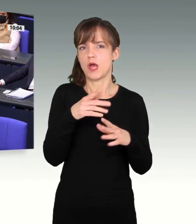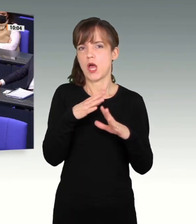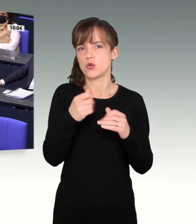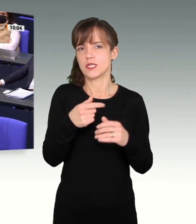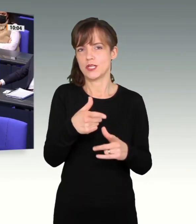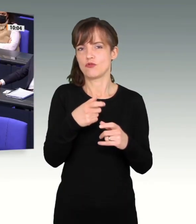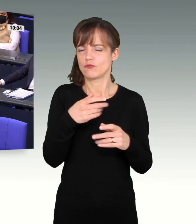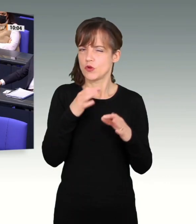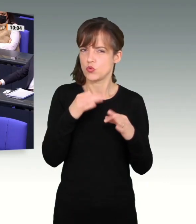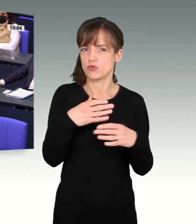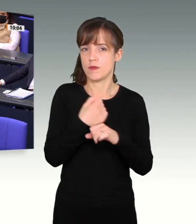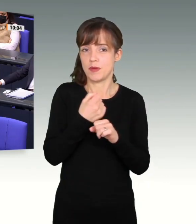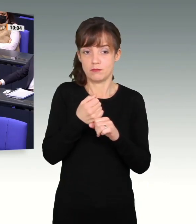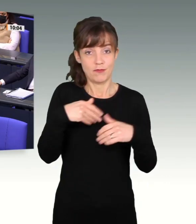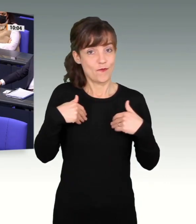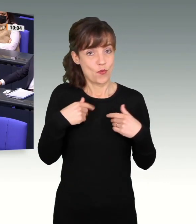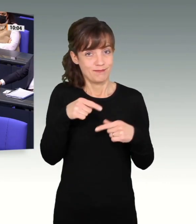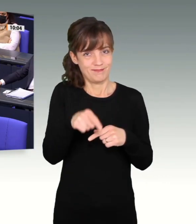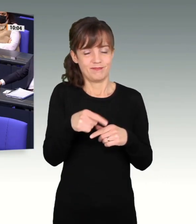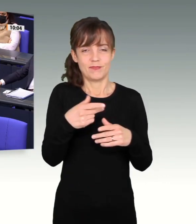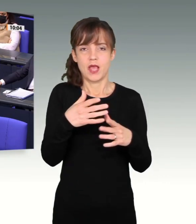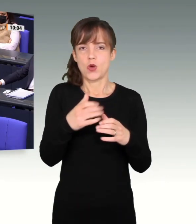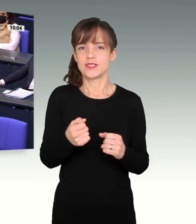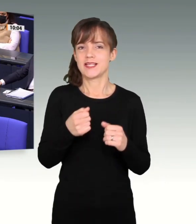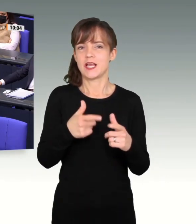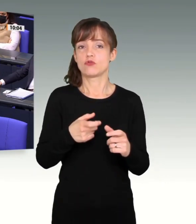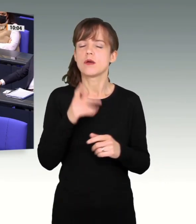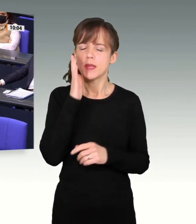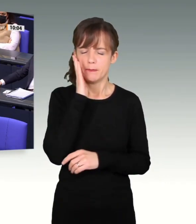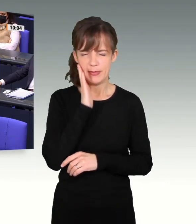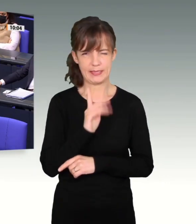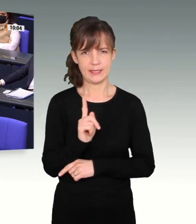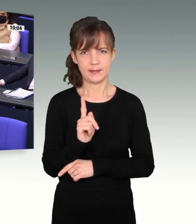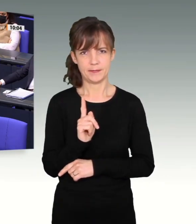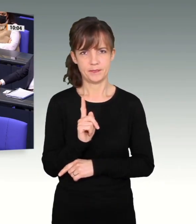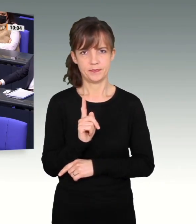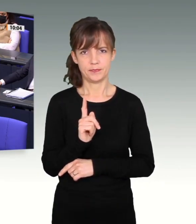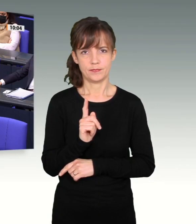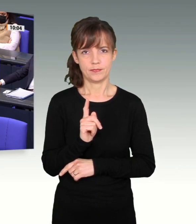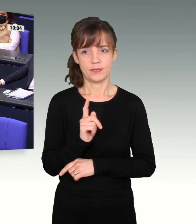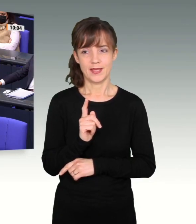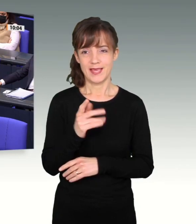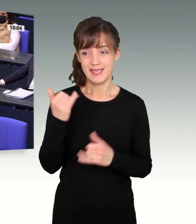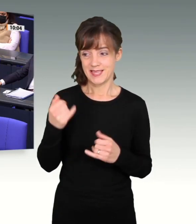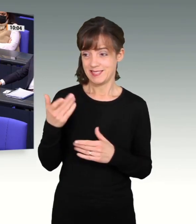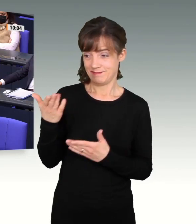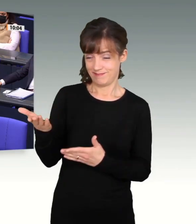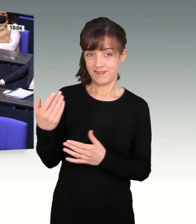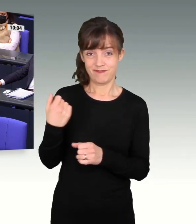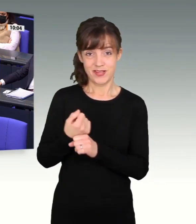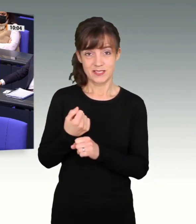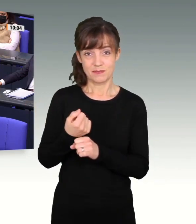hingewiesen hat, auf die freue ich mich auch. Aber ich bitte auch um eins, mich nicht dafür, was Sie hier machen,